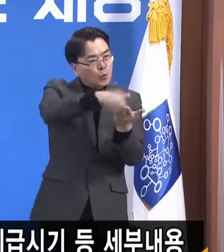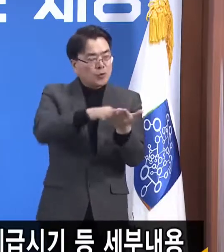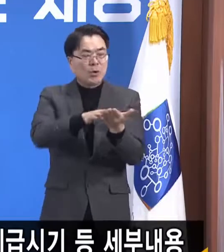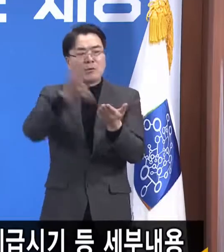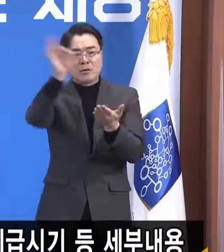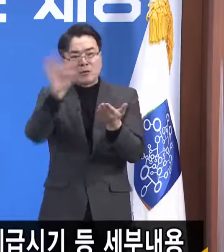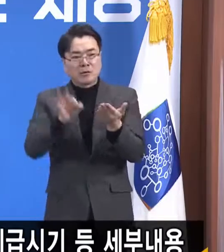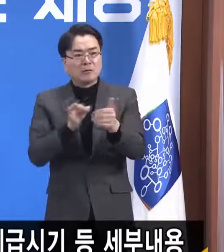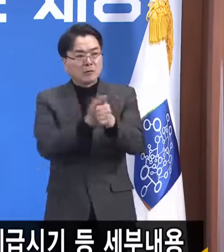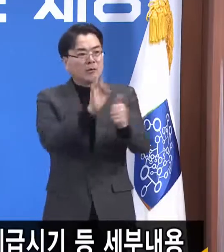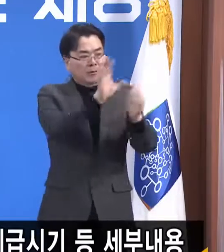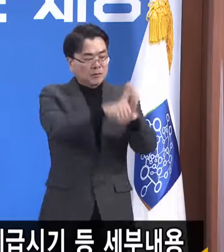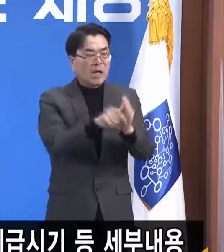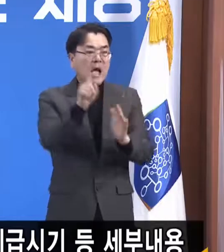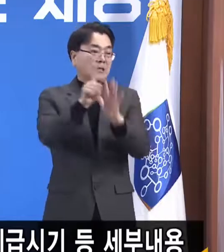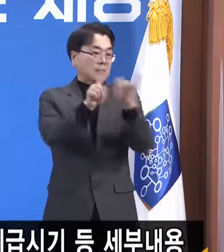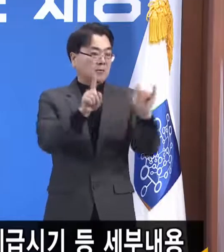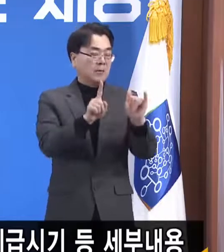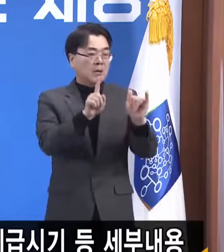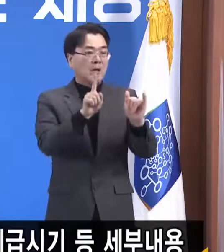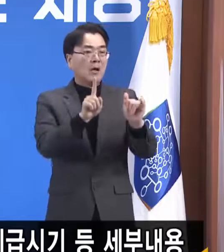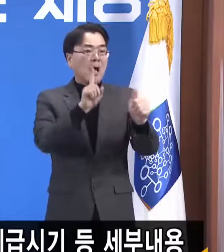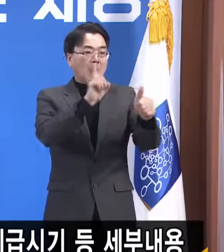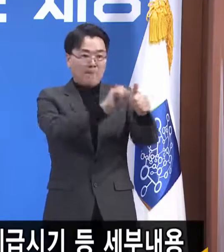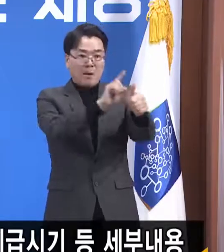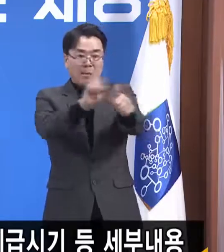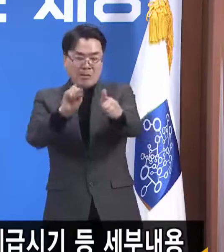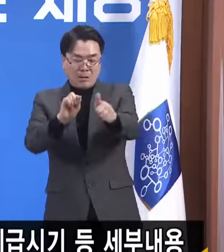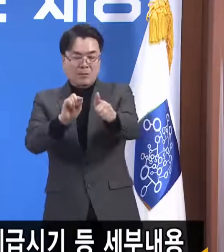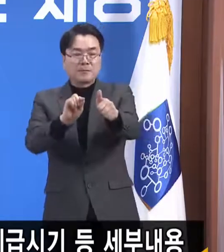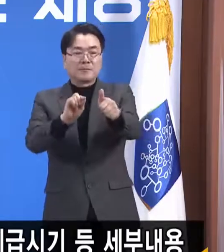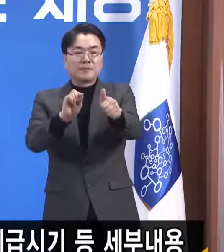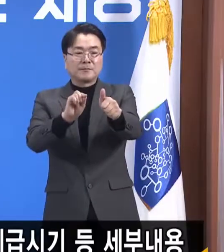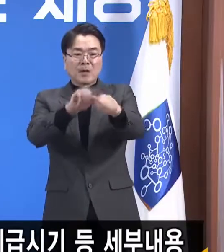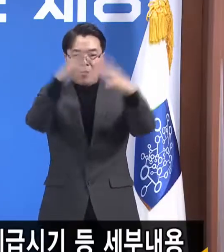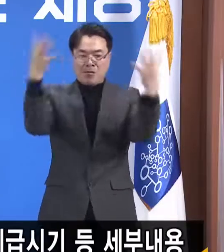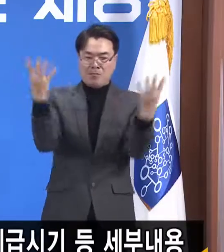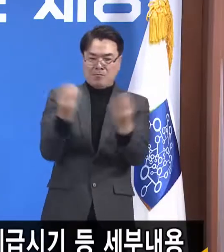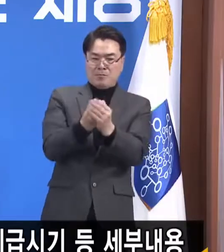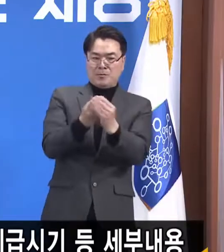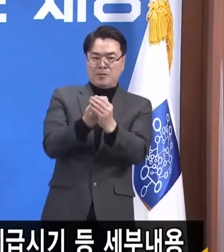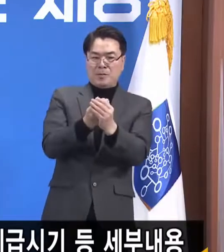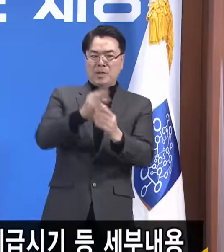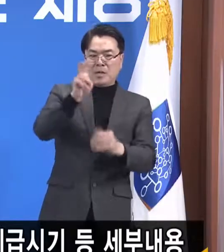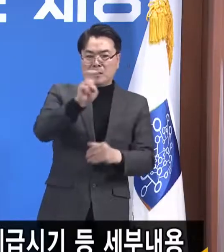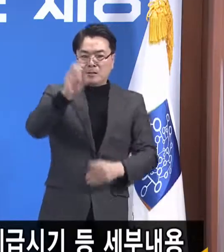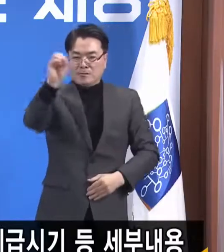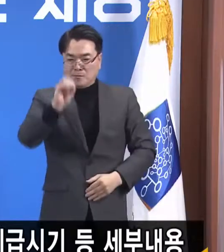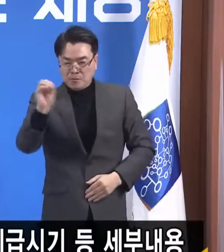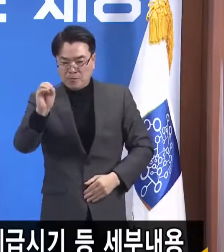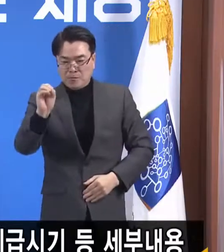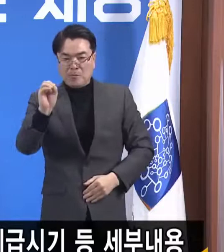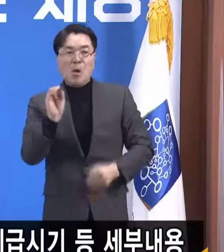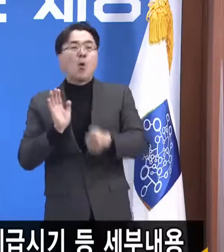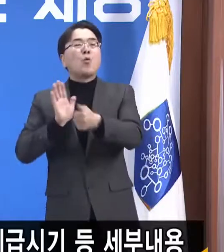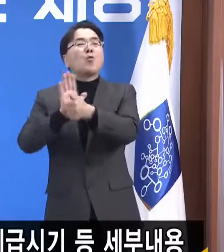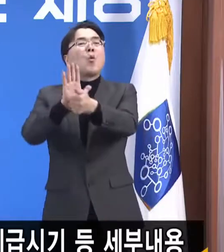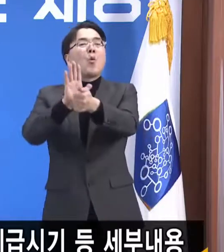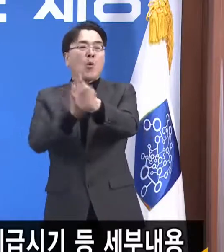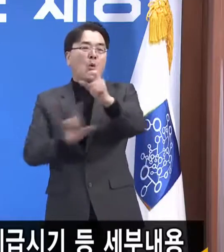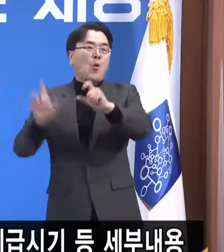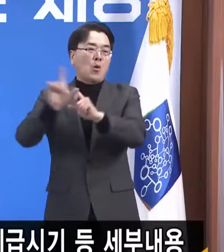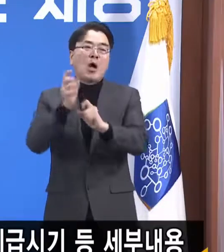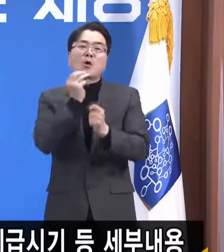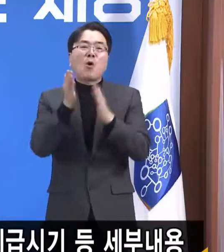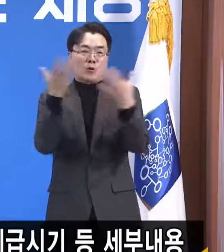1인당 만 원, 총액의 20%를 상한으로 해서 지원을 해드렸습니다. 그런데